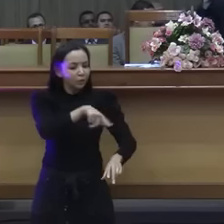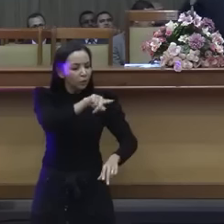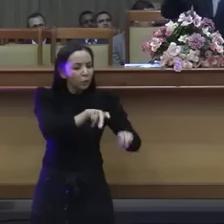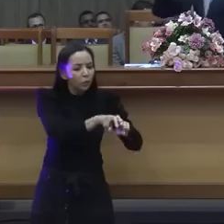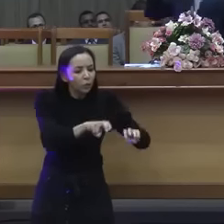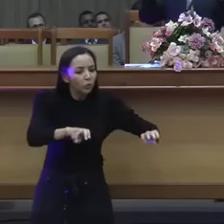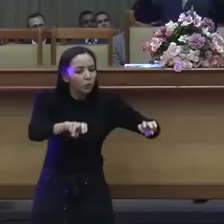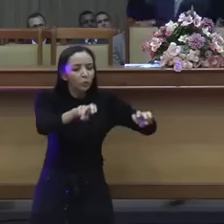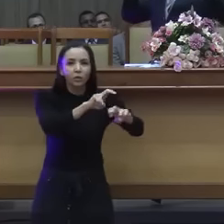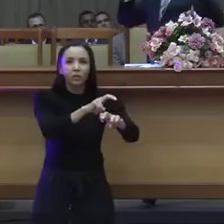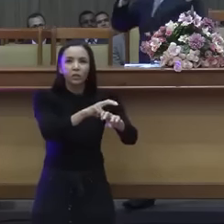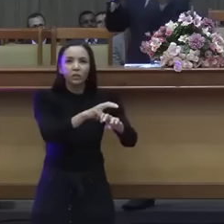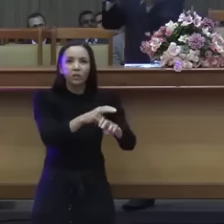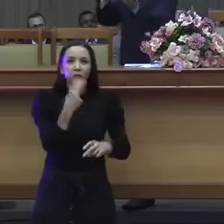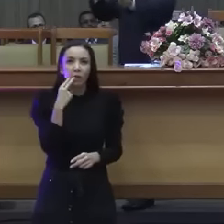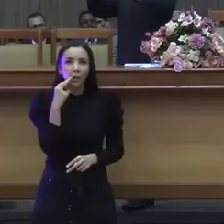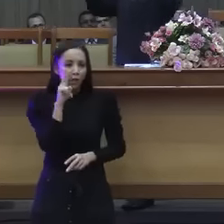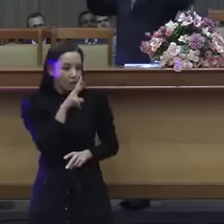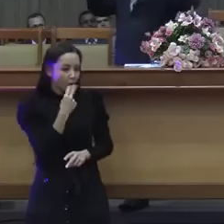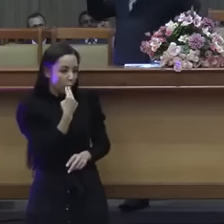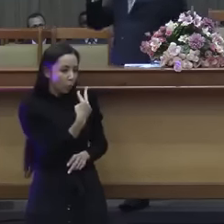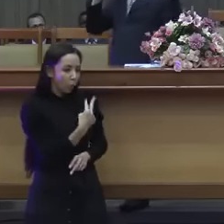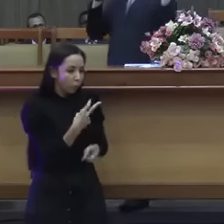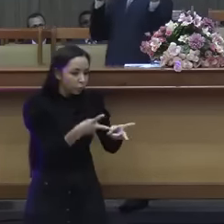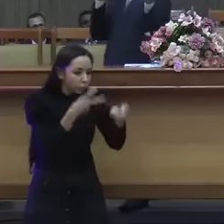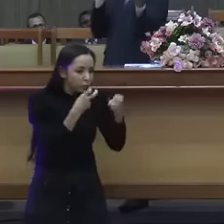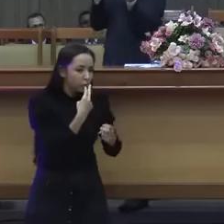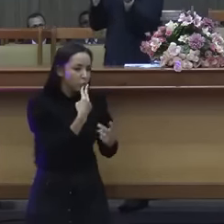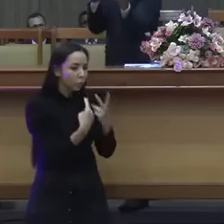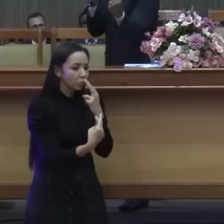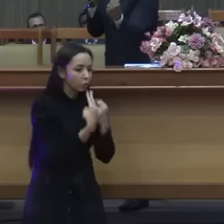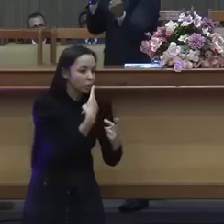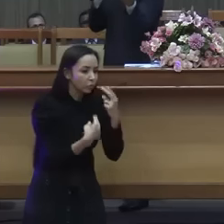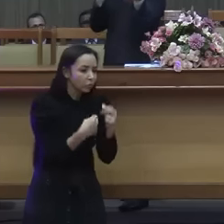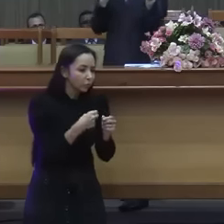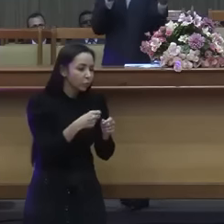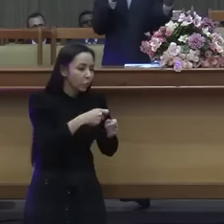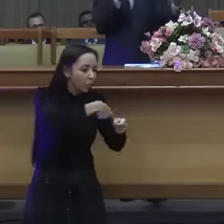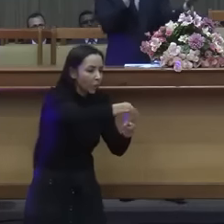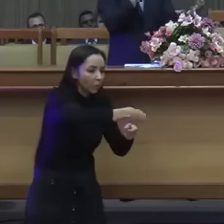e foram vistas línguas repartidas.